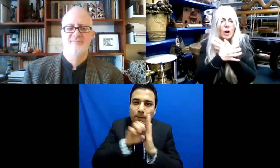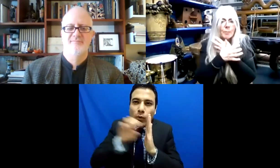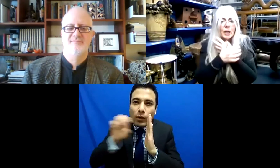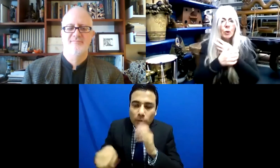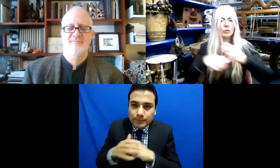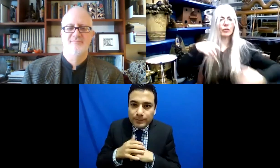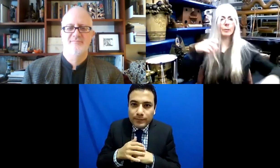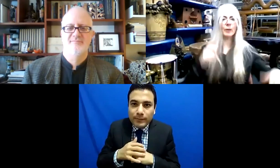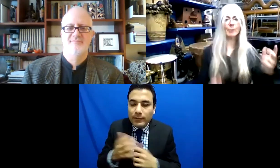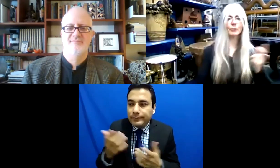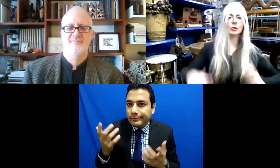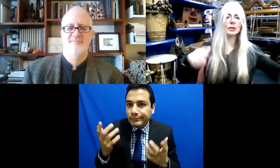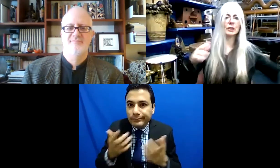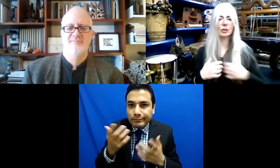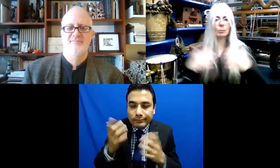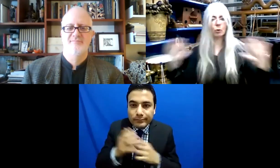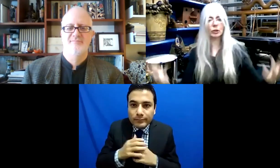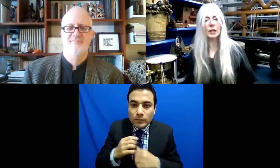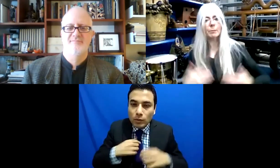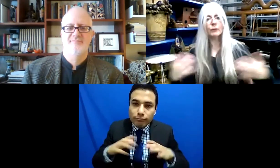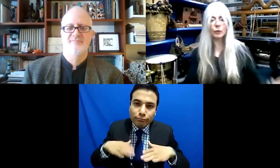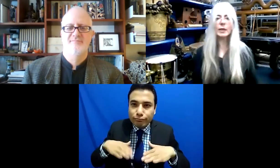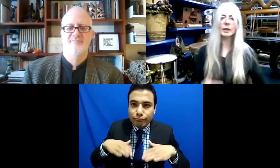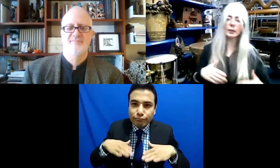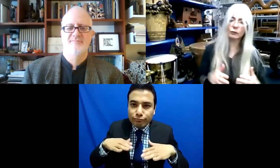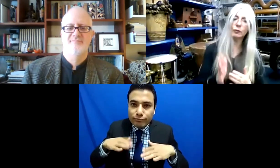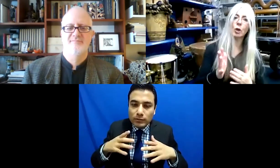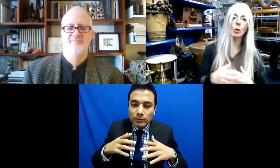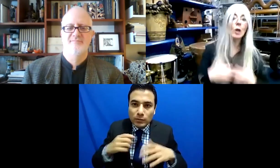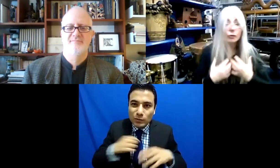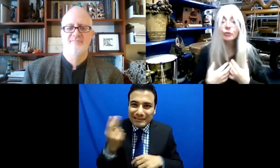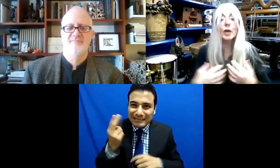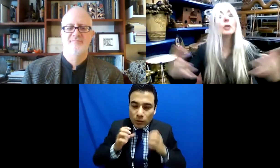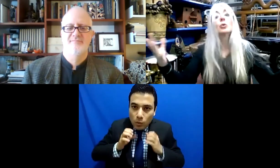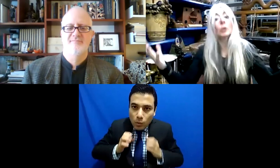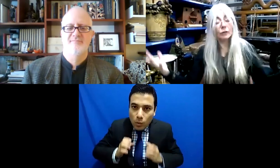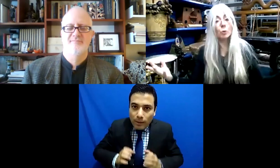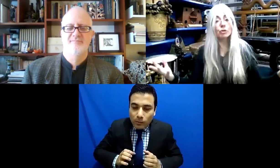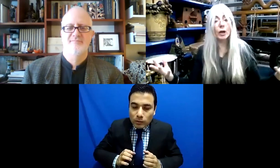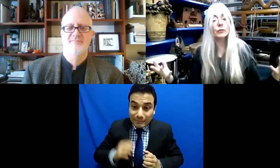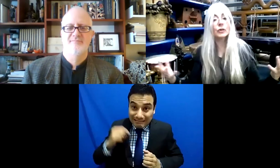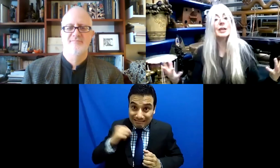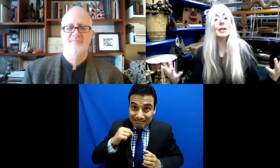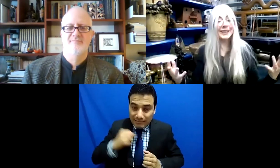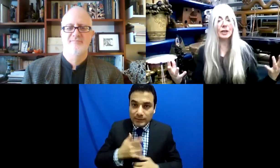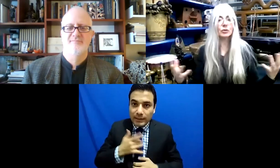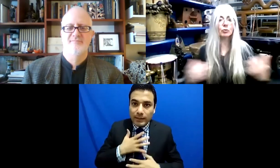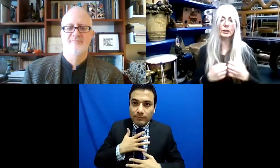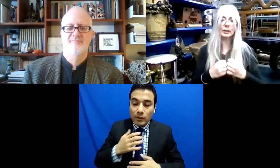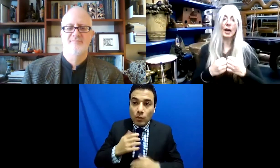tensa, ¿no? Todo está cerrado. Mientras que si estoy dejando que el cuerpo esté libre y